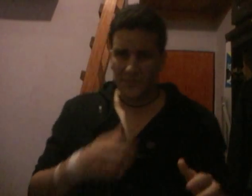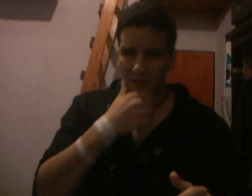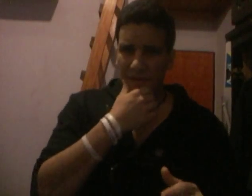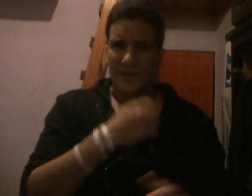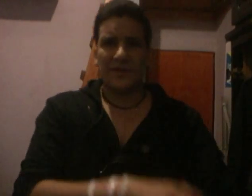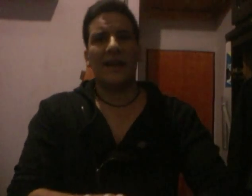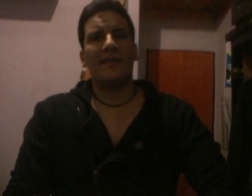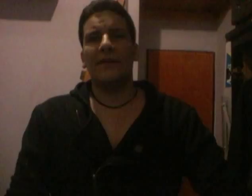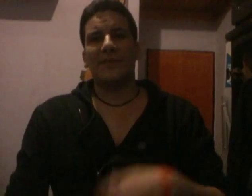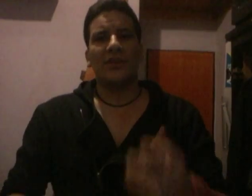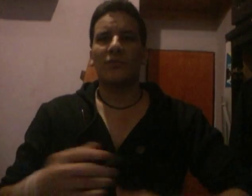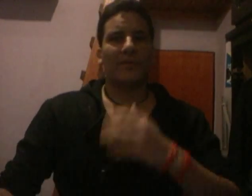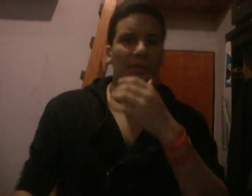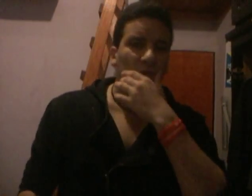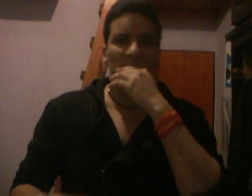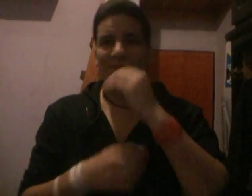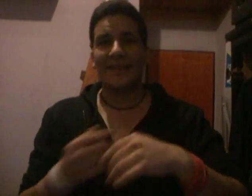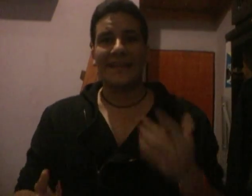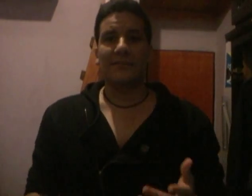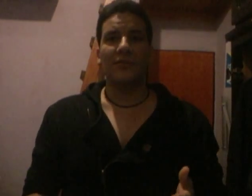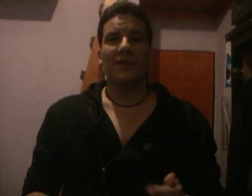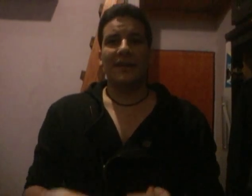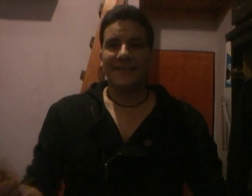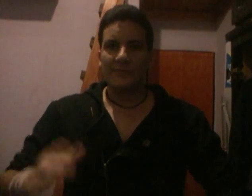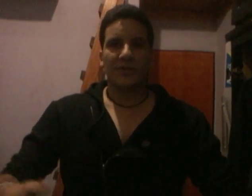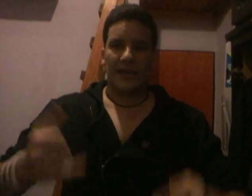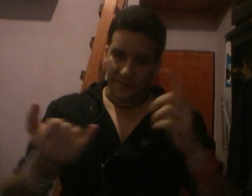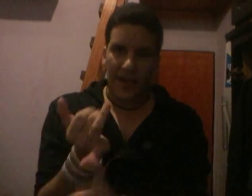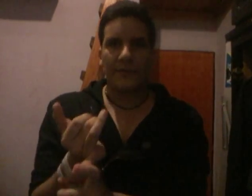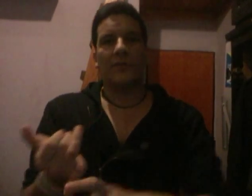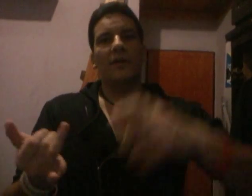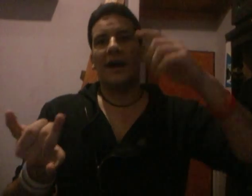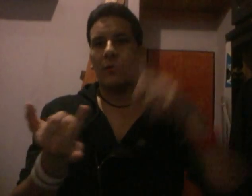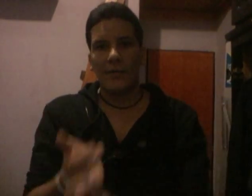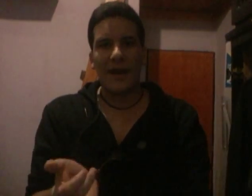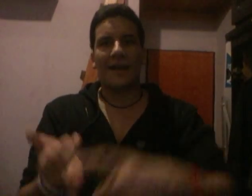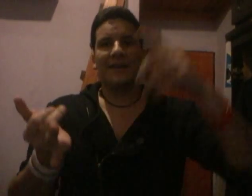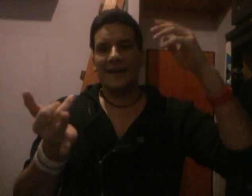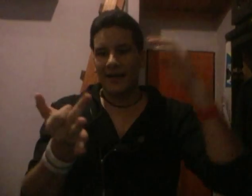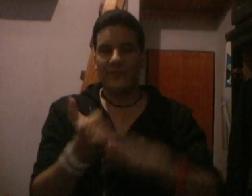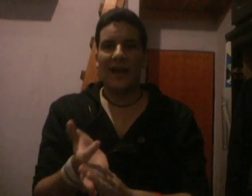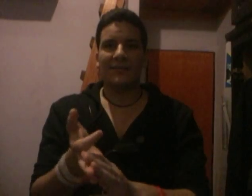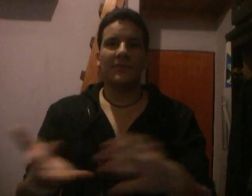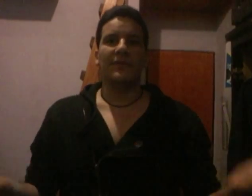de personas, de personas superpoderosas, no sé qué, de Leslie Luthor, y ya te muestran a Cyborg, a Aquaman, a Flash. Vos decís,